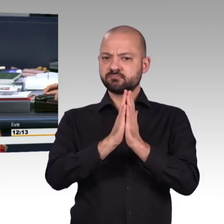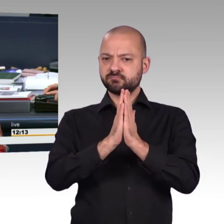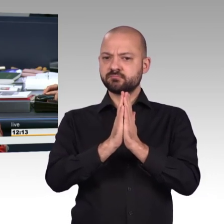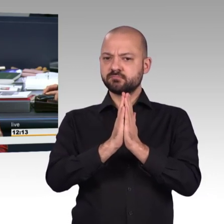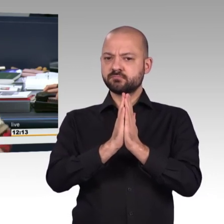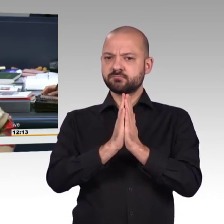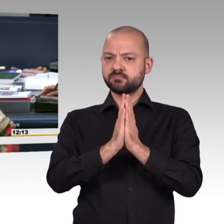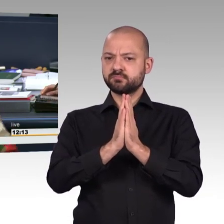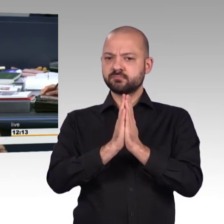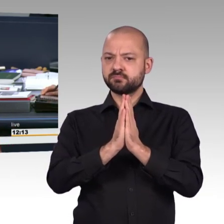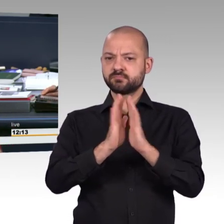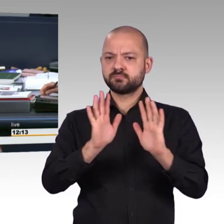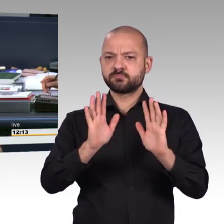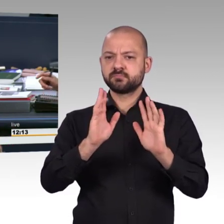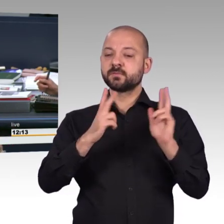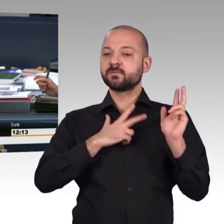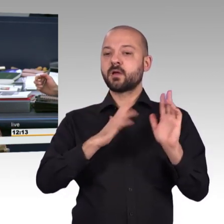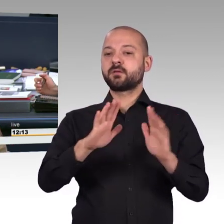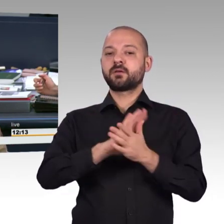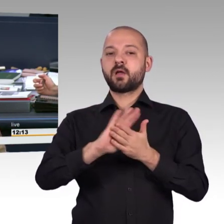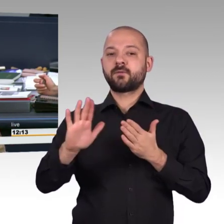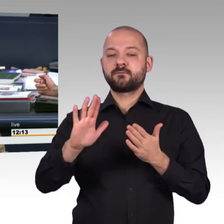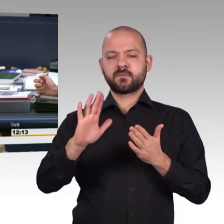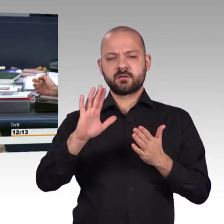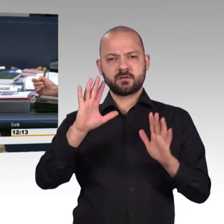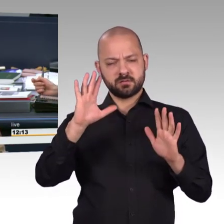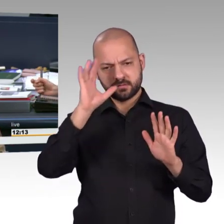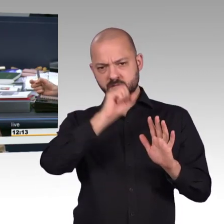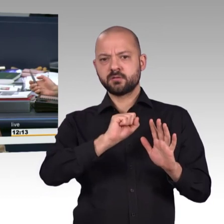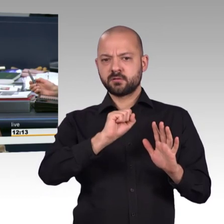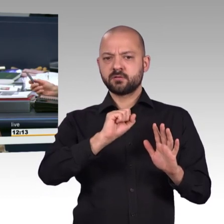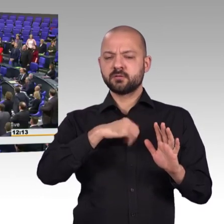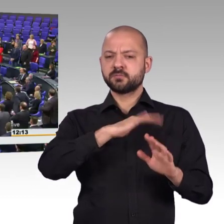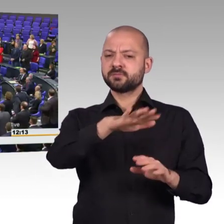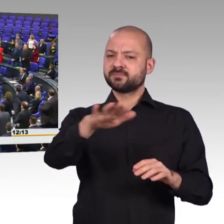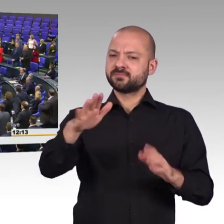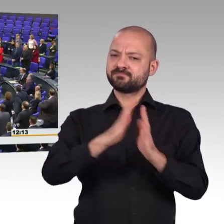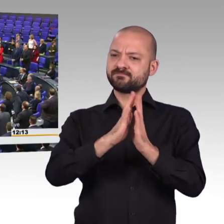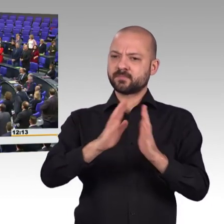Wer stimmt für den Überweisungsvorschlag der FDP? Wer stimmt FDP?